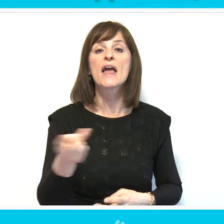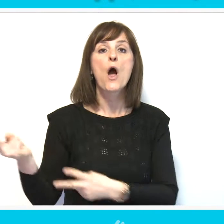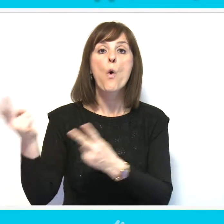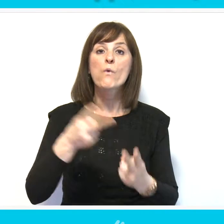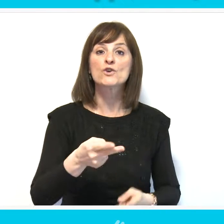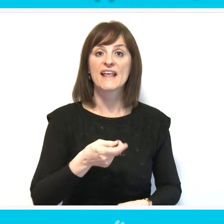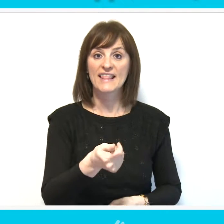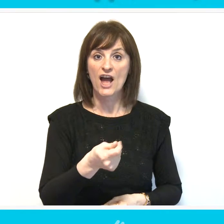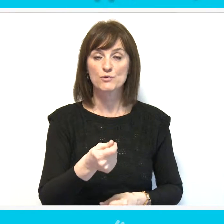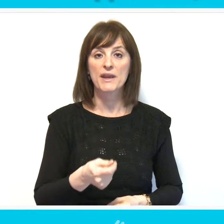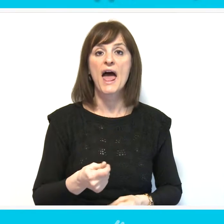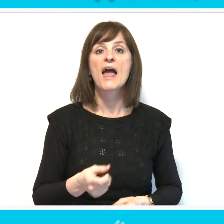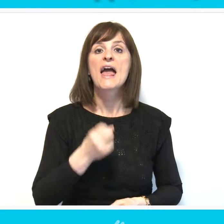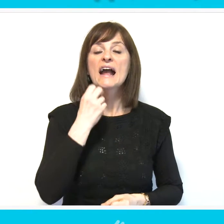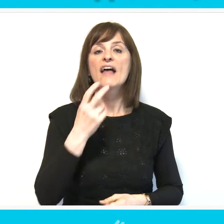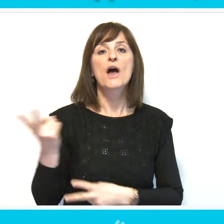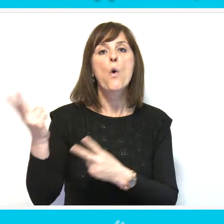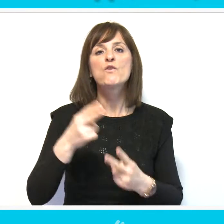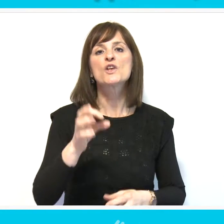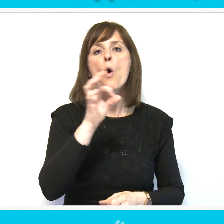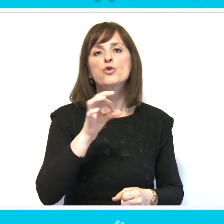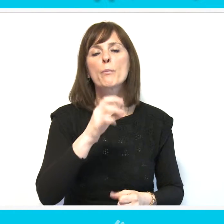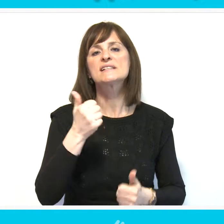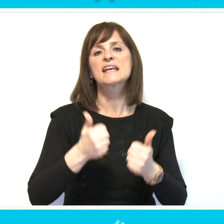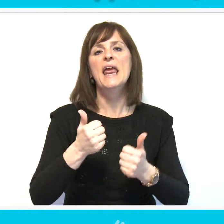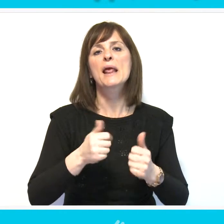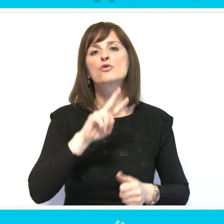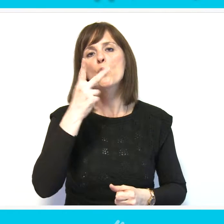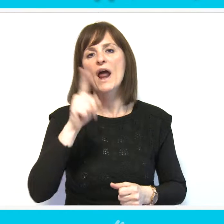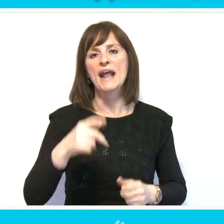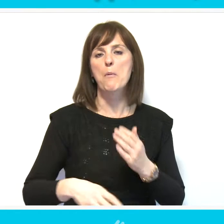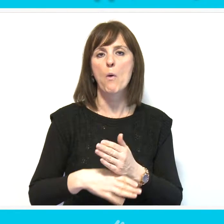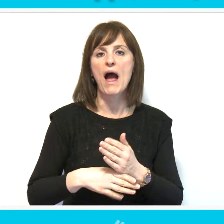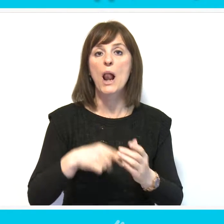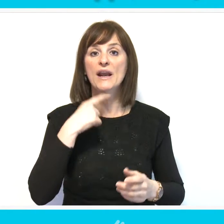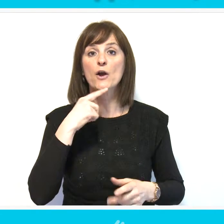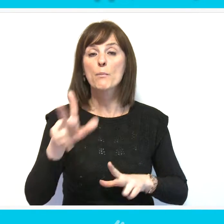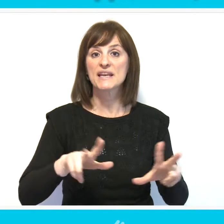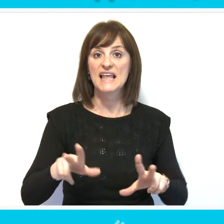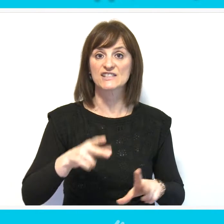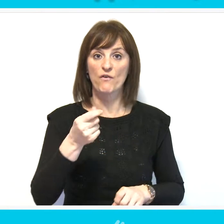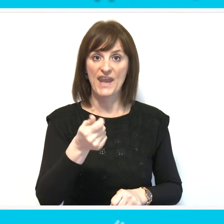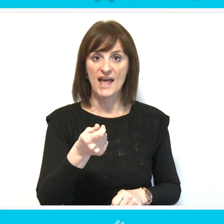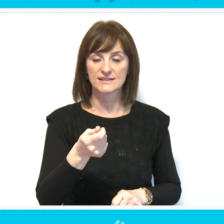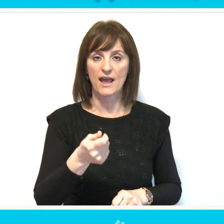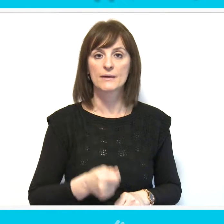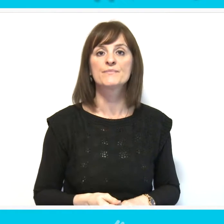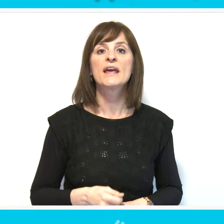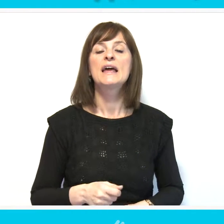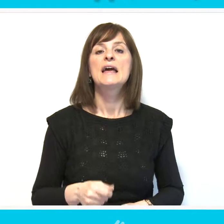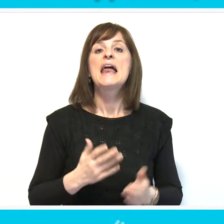uvoznih dažbina prilikom uvoza ortopedskih i drugih pomagala, saopštilo je Ministarstvo finansije.